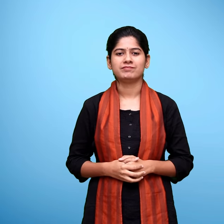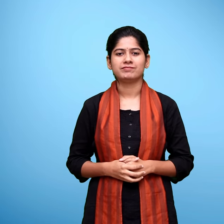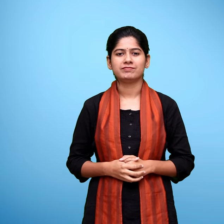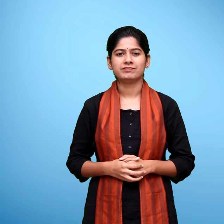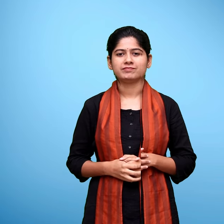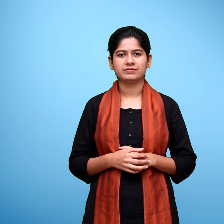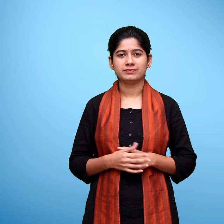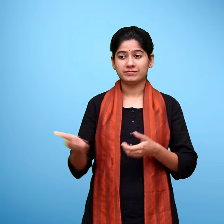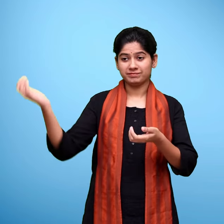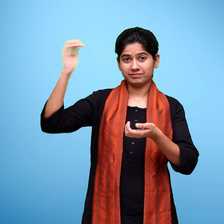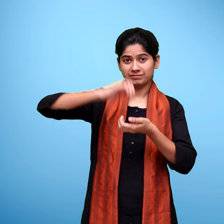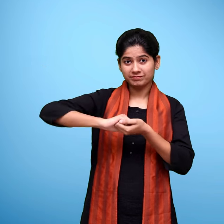सहयोग